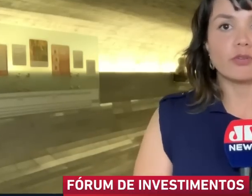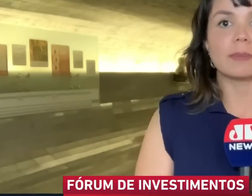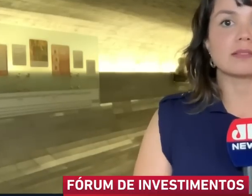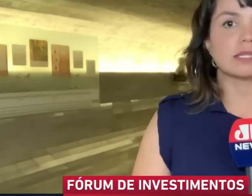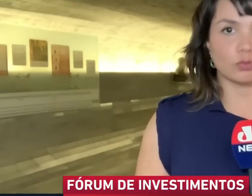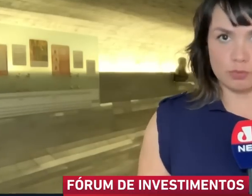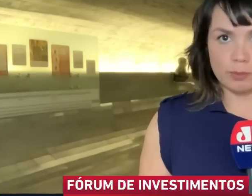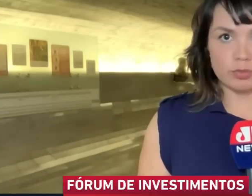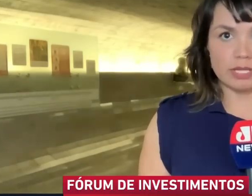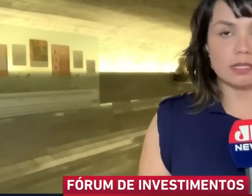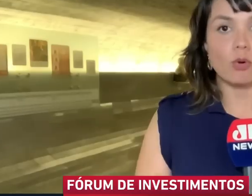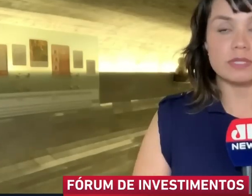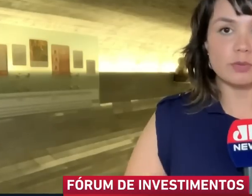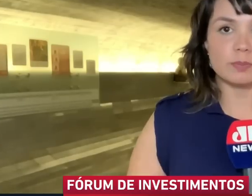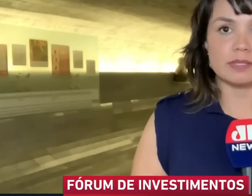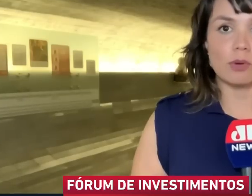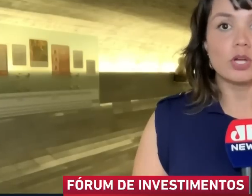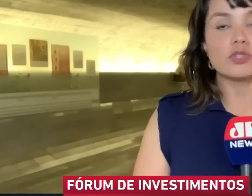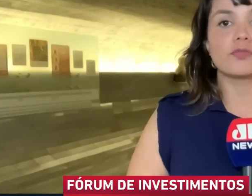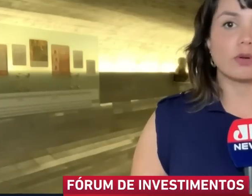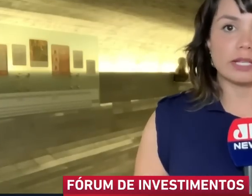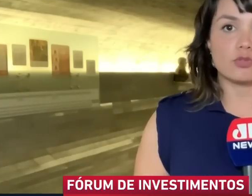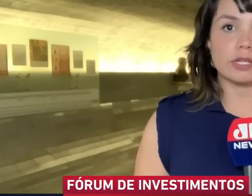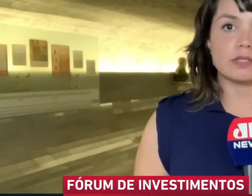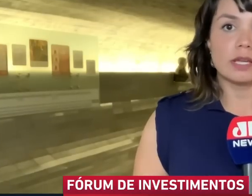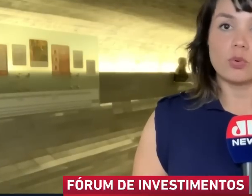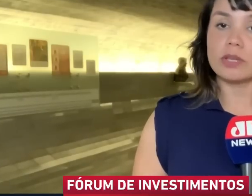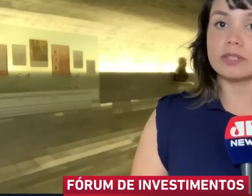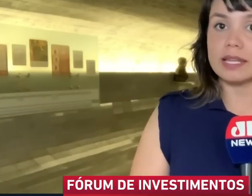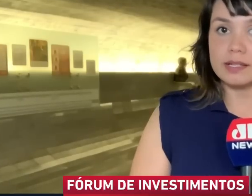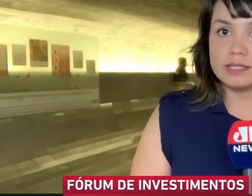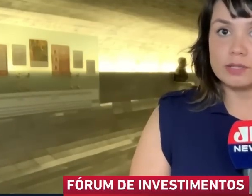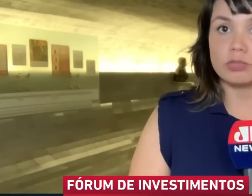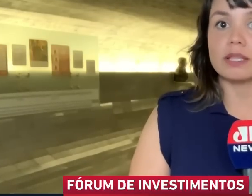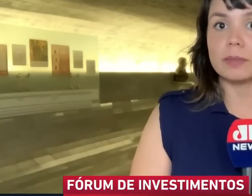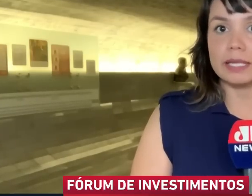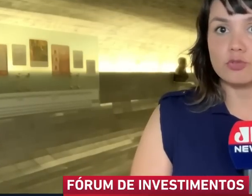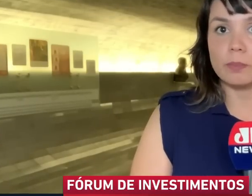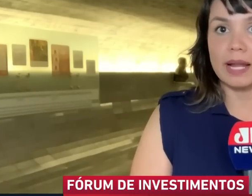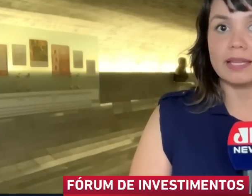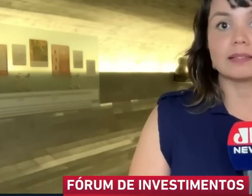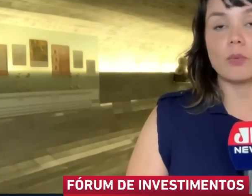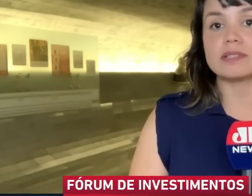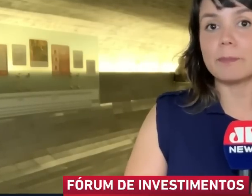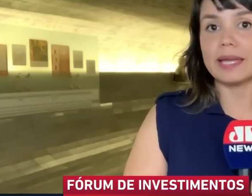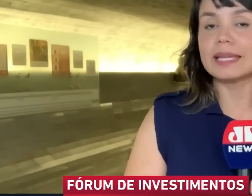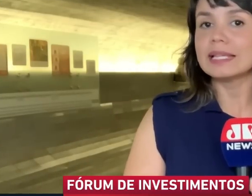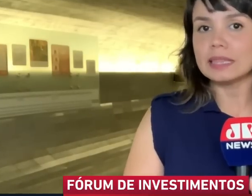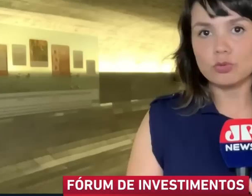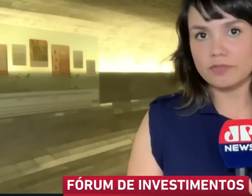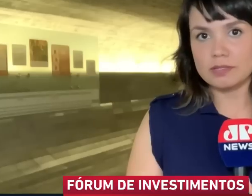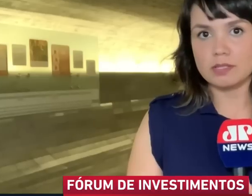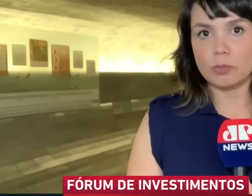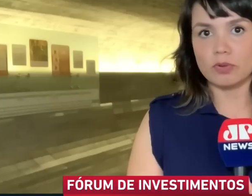toda a formação dos membros desta comissão especial sofreu alterações, o que teria sido determinante para que então essa PEC